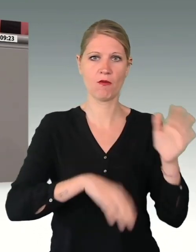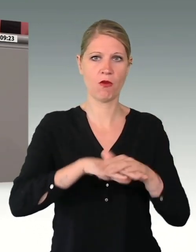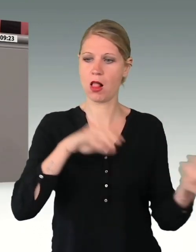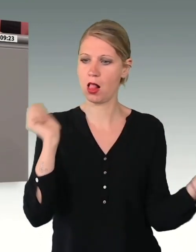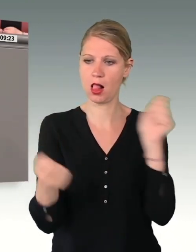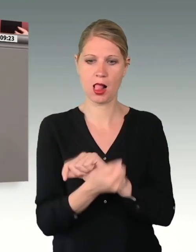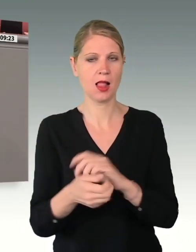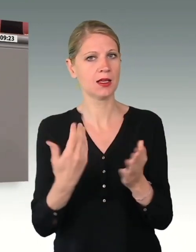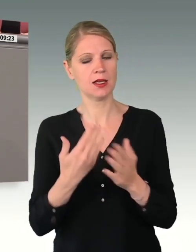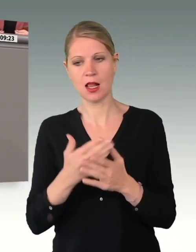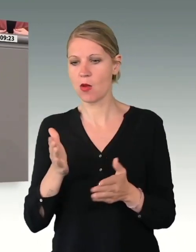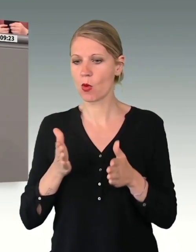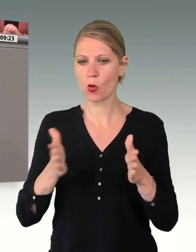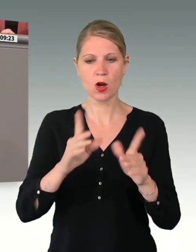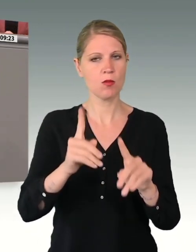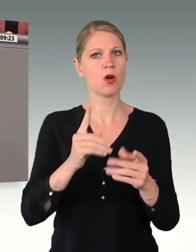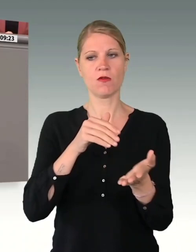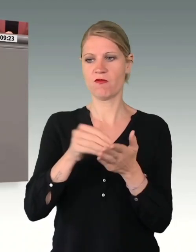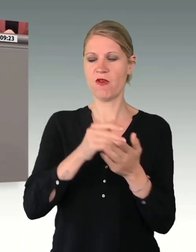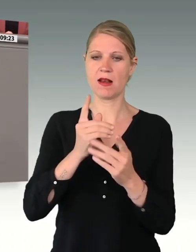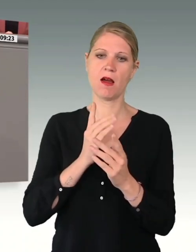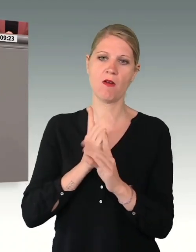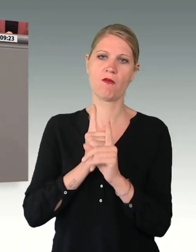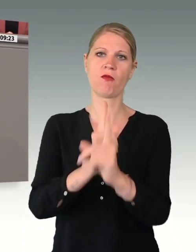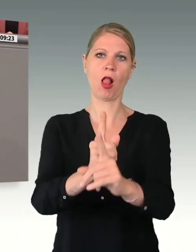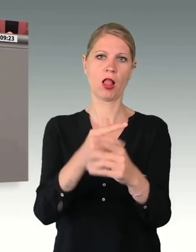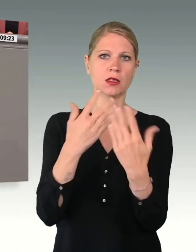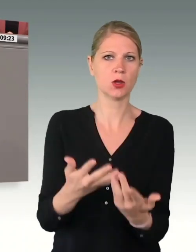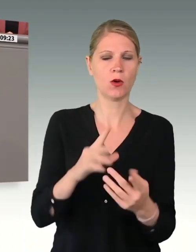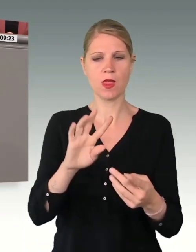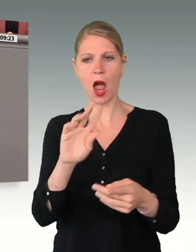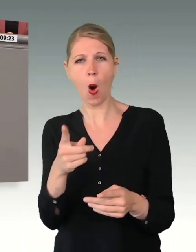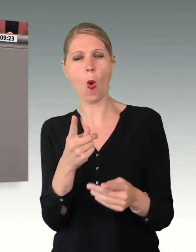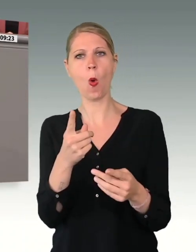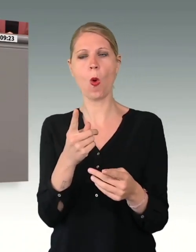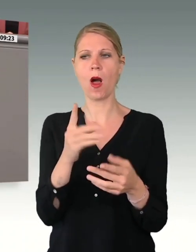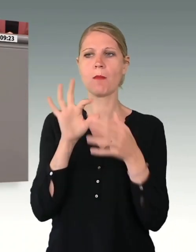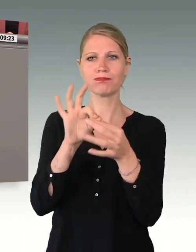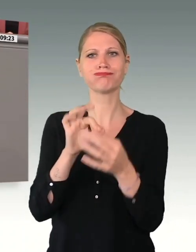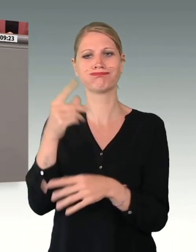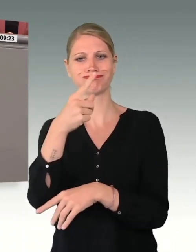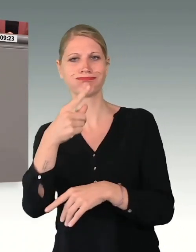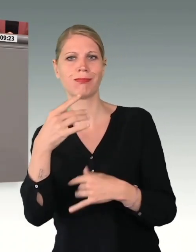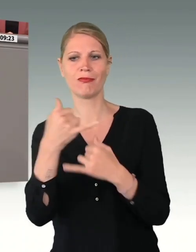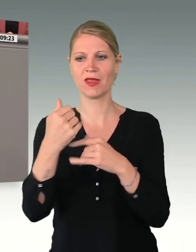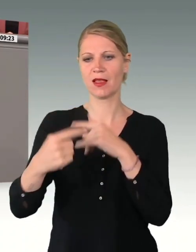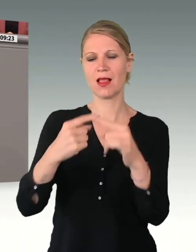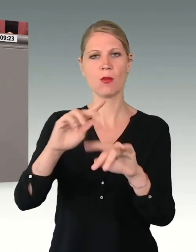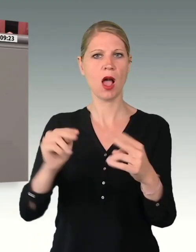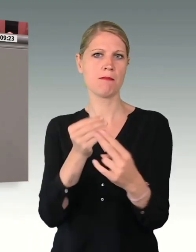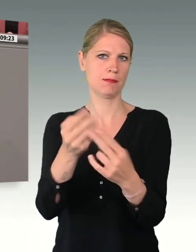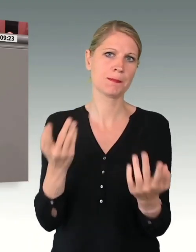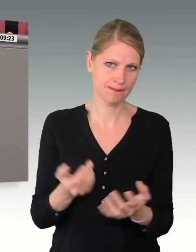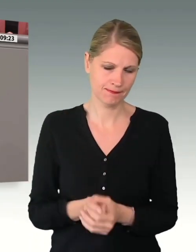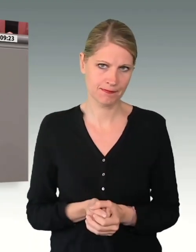konsequent und zielgerichtet weiterverfolgt werden, sondern bedrohungsgerecht intensiviert werden. Genau deshalb